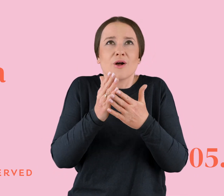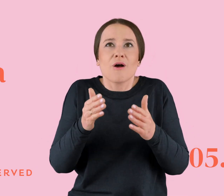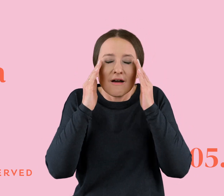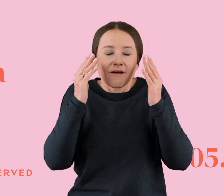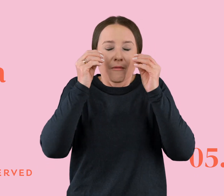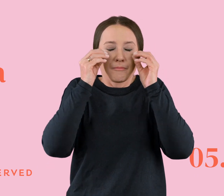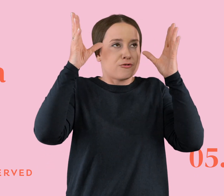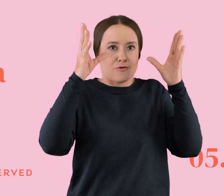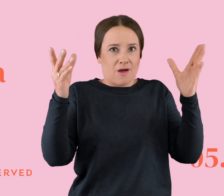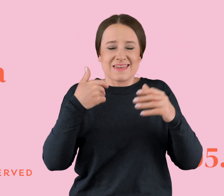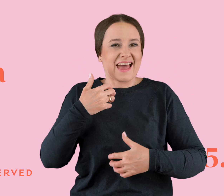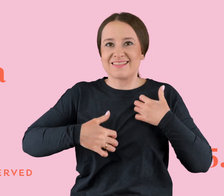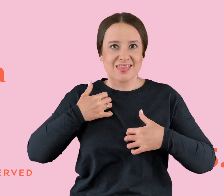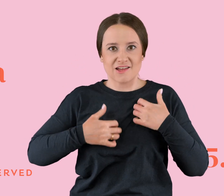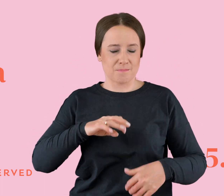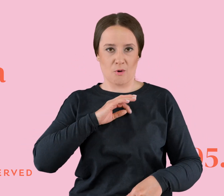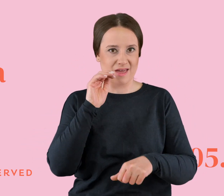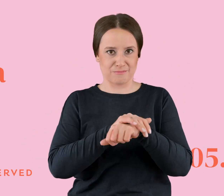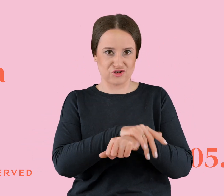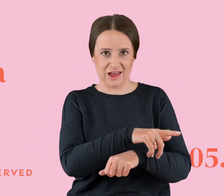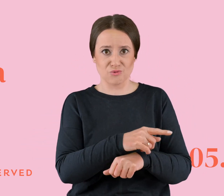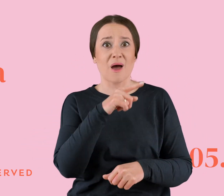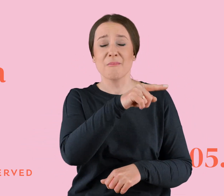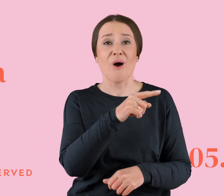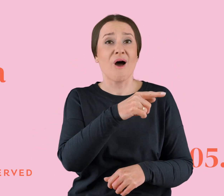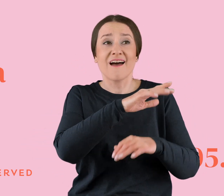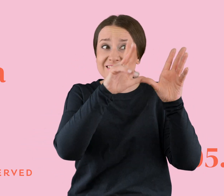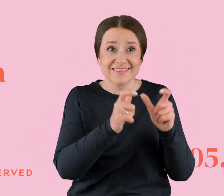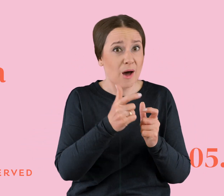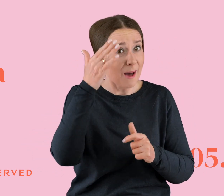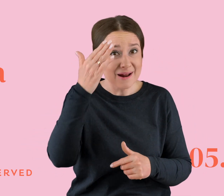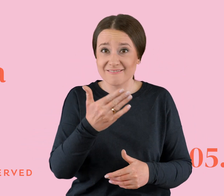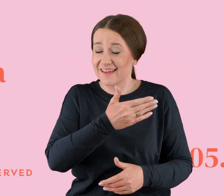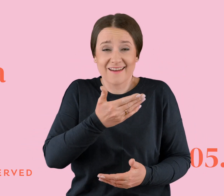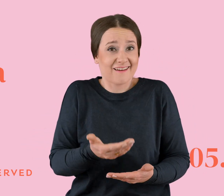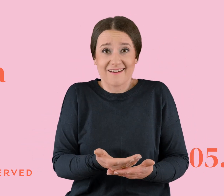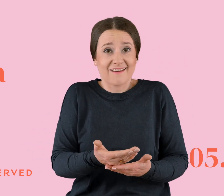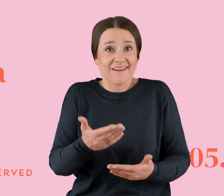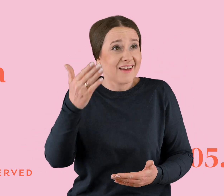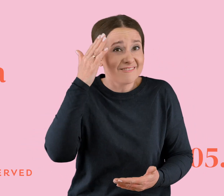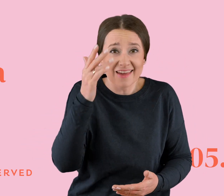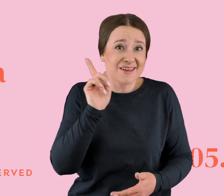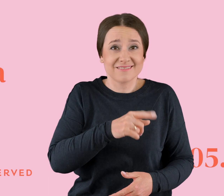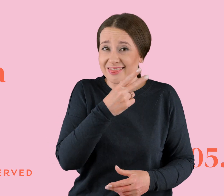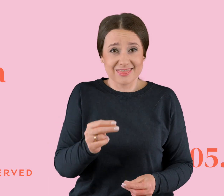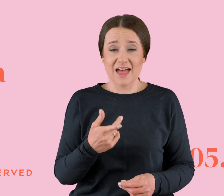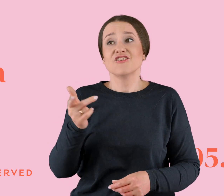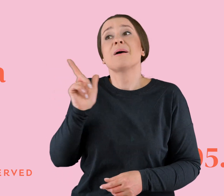na tą moją przyjaciółkę, no bo ona nie wiedziała przecież całej prawdy. No my się przecież totalnie kochamy. I że poza tym syfem, którego ona była